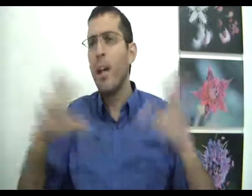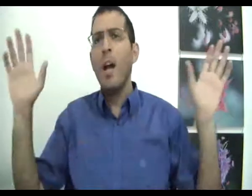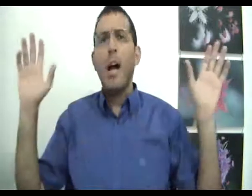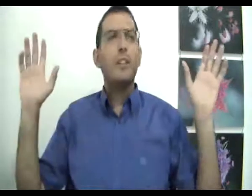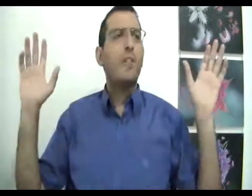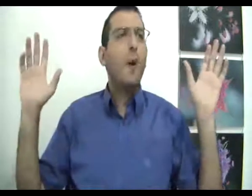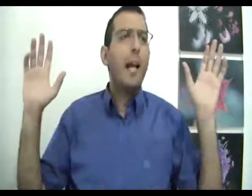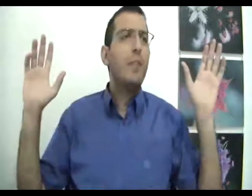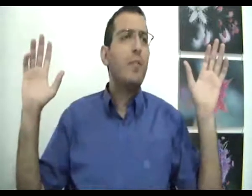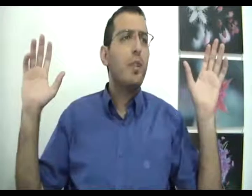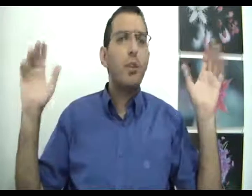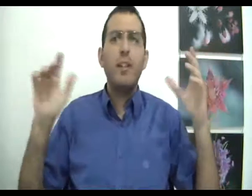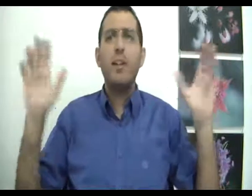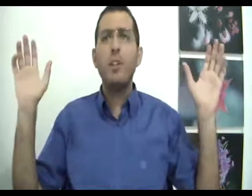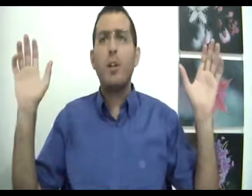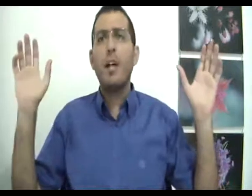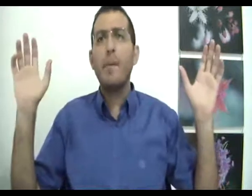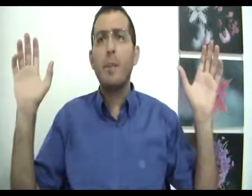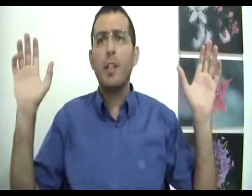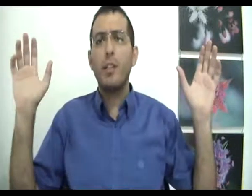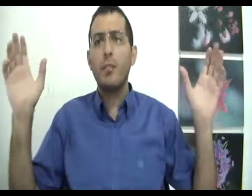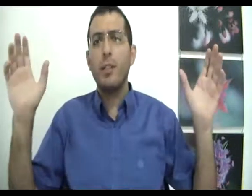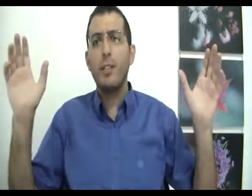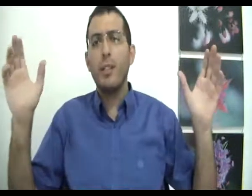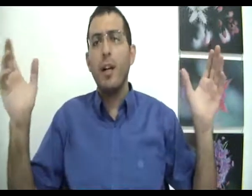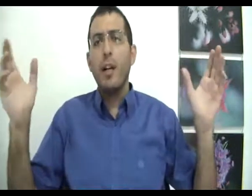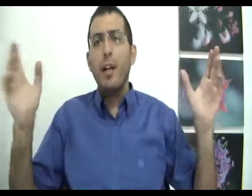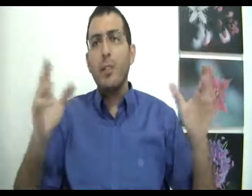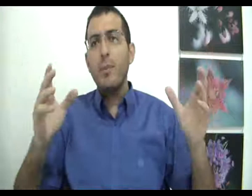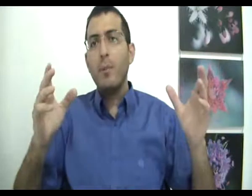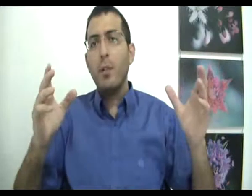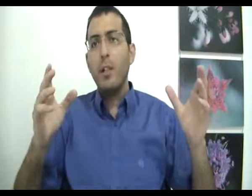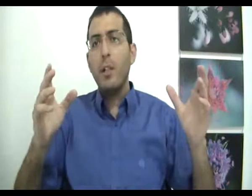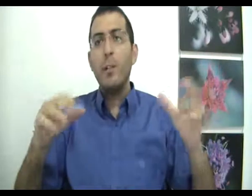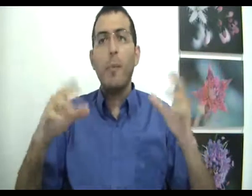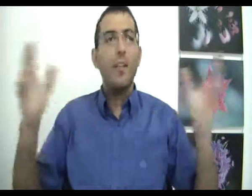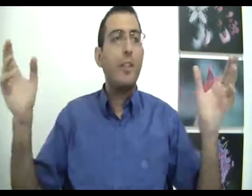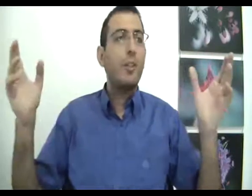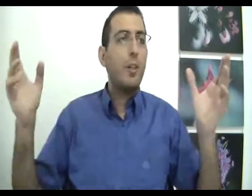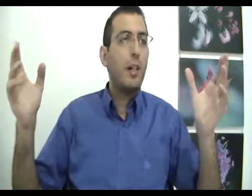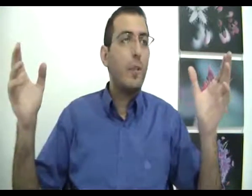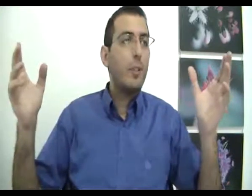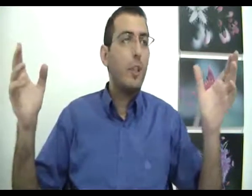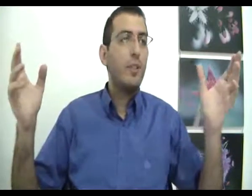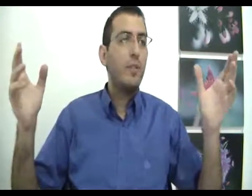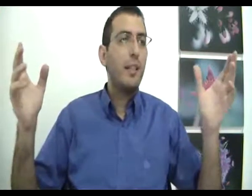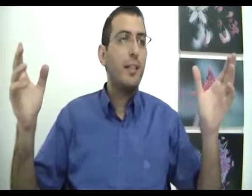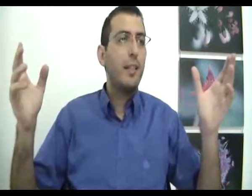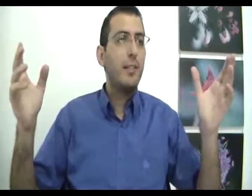השבוע היה לי שבוע טוב, הלוואי שכל החיים ממשך השבוע הזה. אז קודם כל, אם אתה אומר הלוואי שכל החיים ממשך השבוע הזה, זה